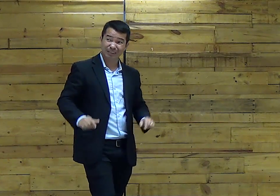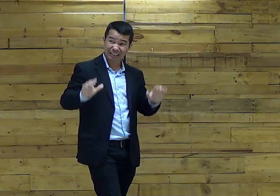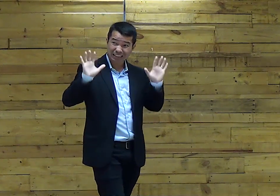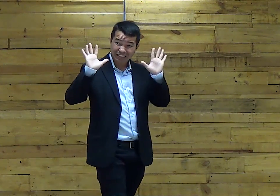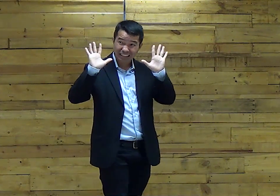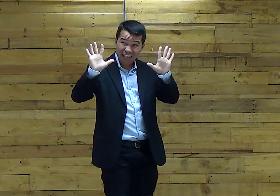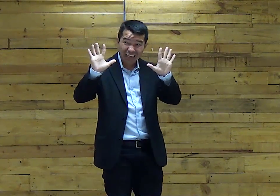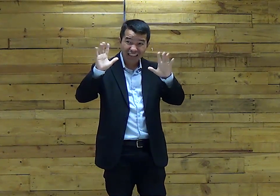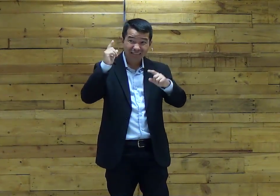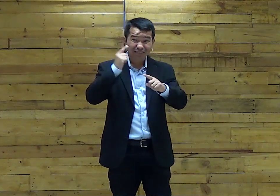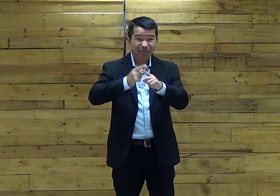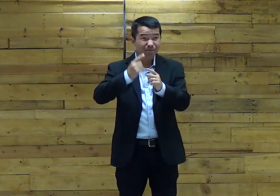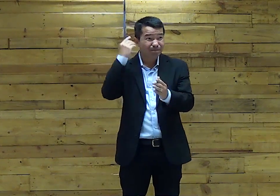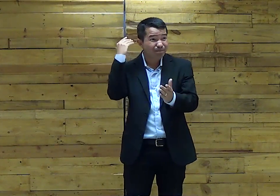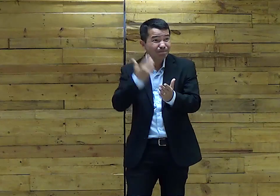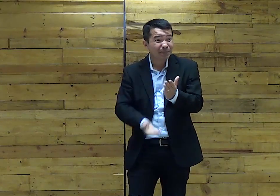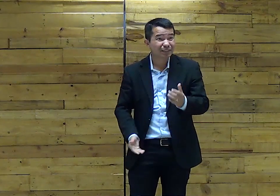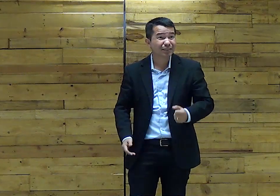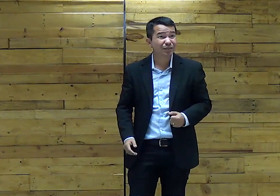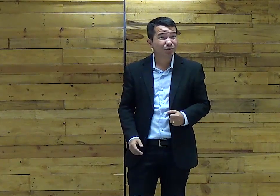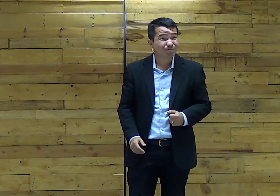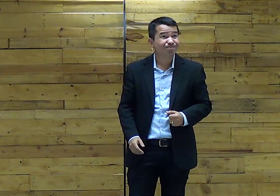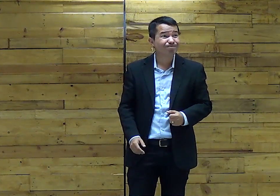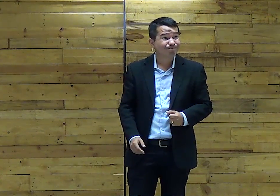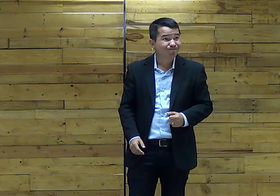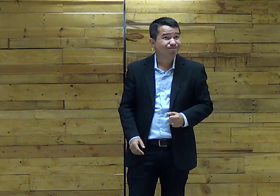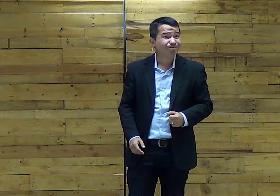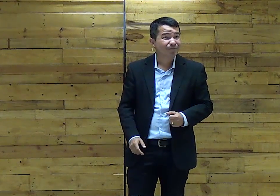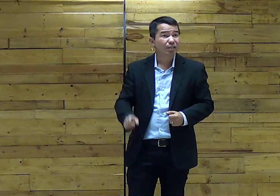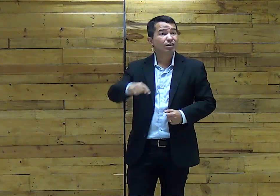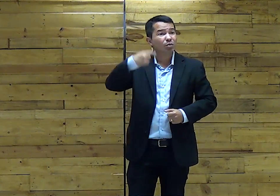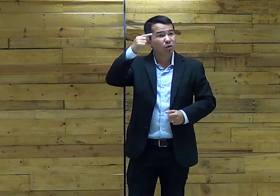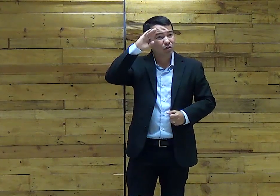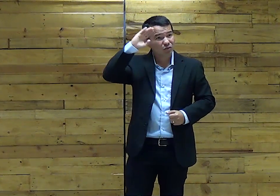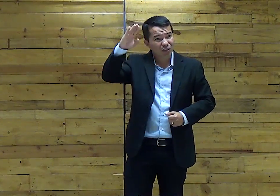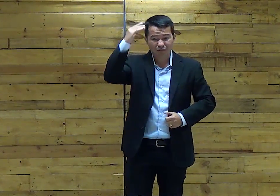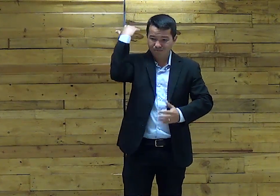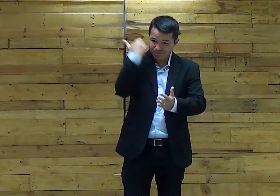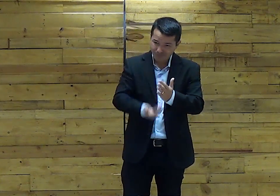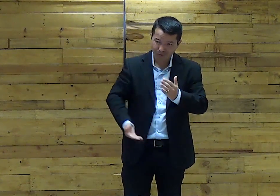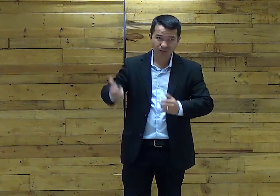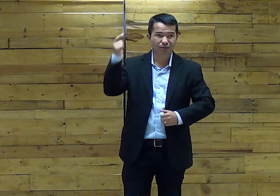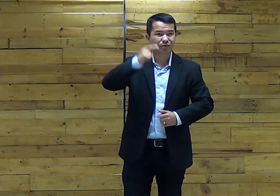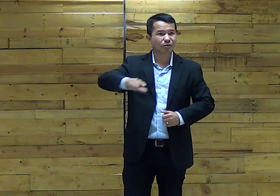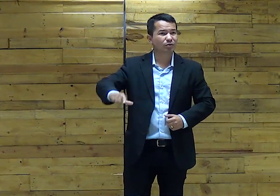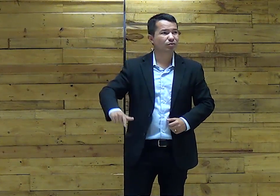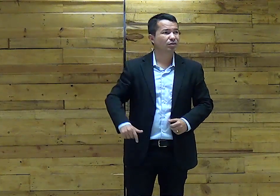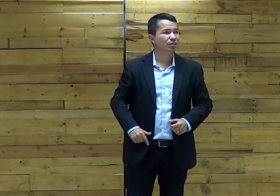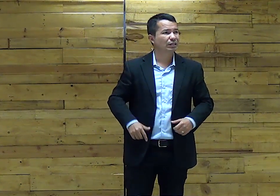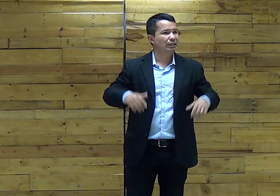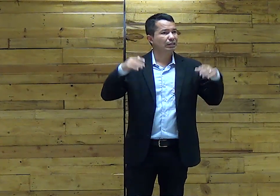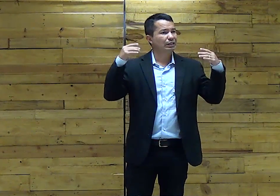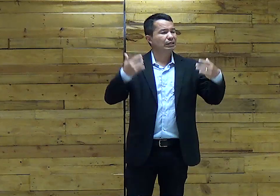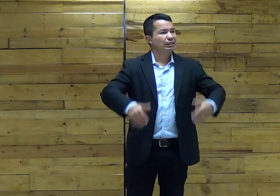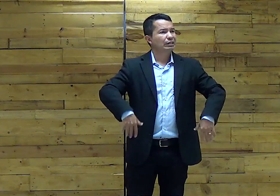Por dez vezes Ele sofreu Perdeu Perdeu Perdeu Quantos soldados